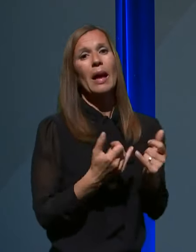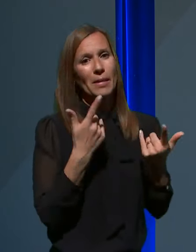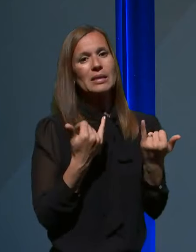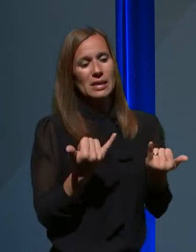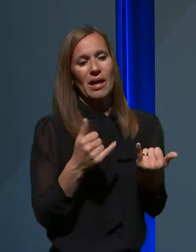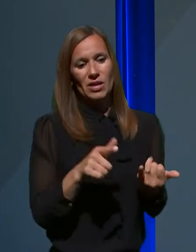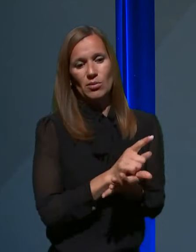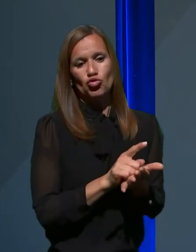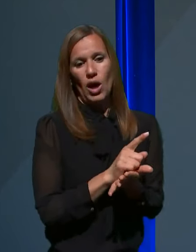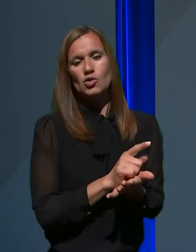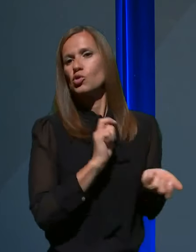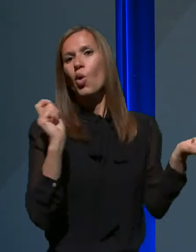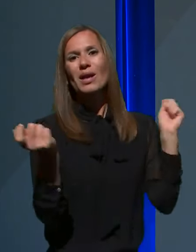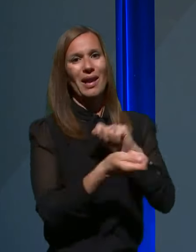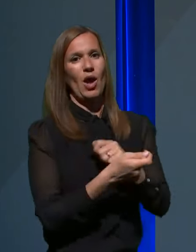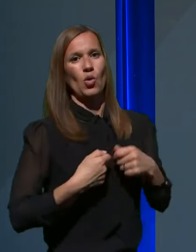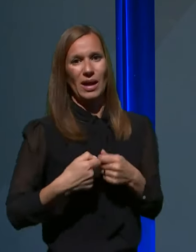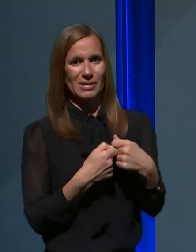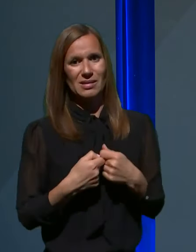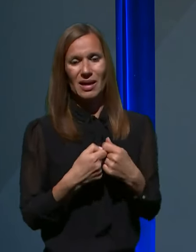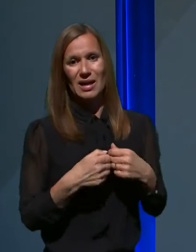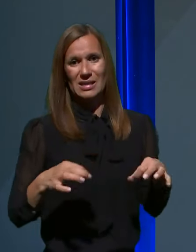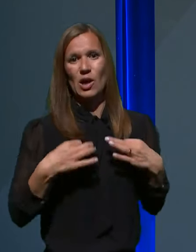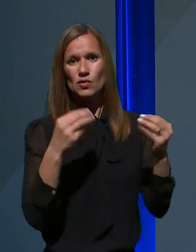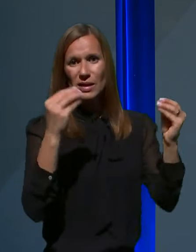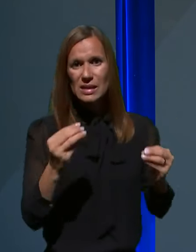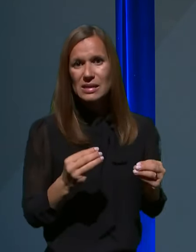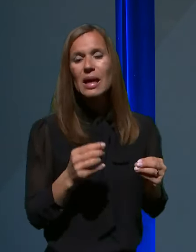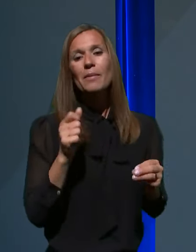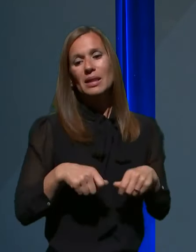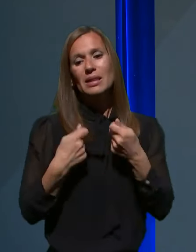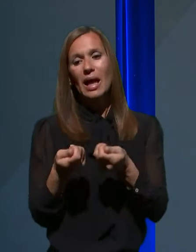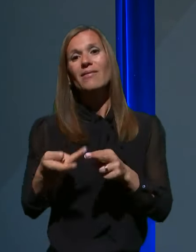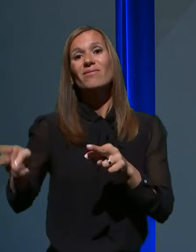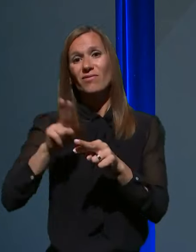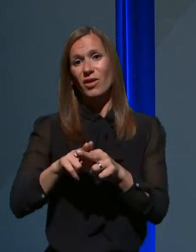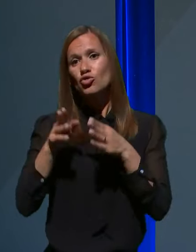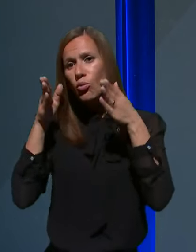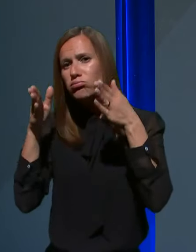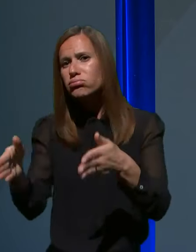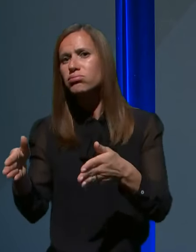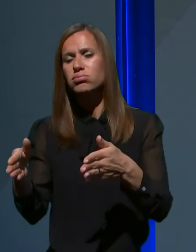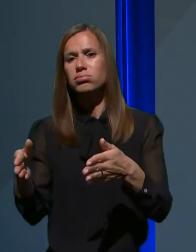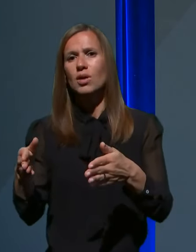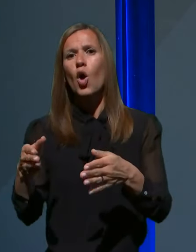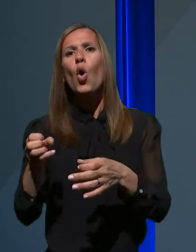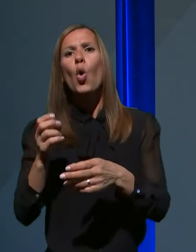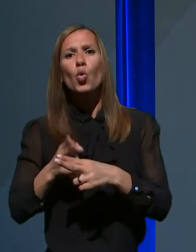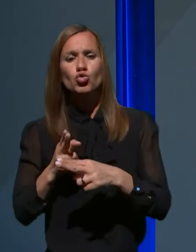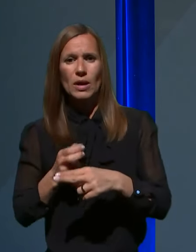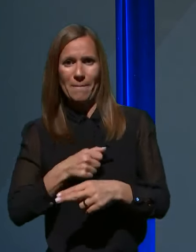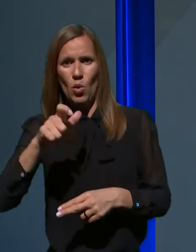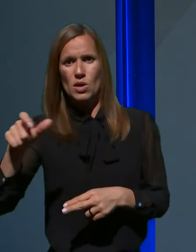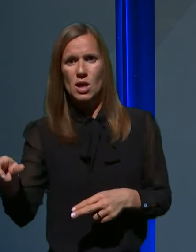času na nek način zdravstveni sistem in dali večjo možnost obravnave okuženim bovnikom oziroma obolelim